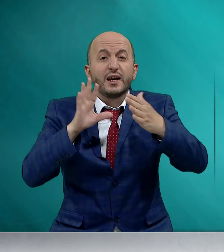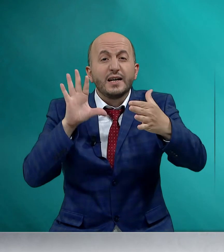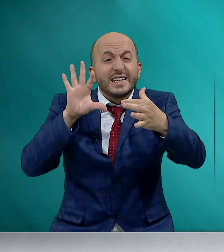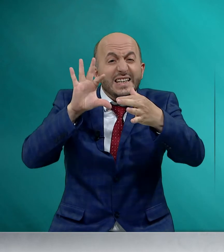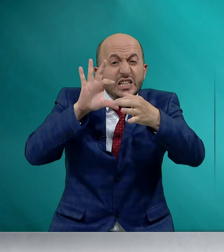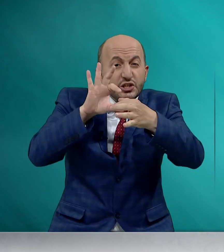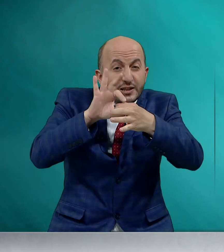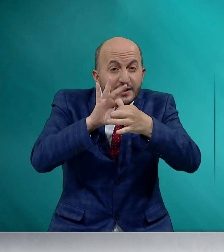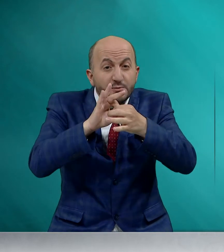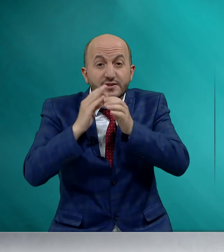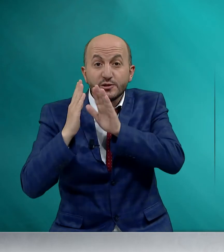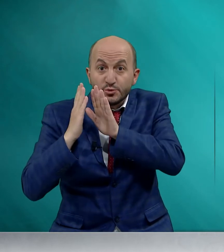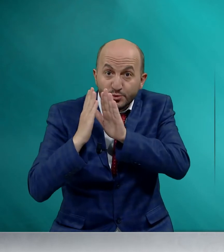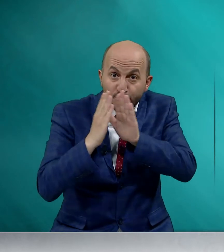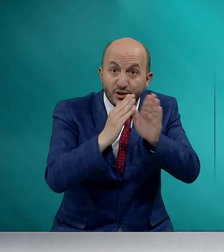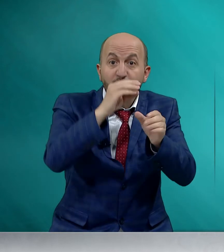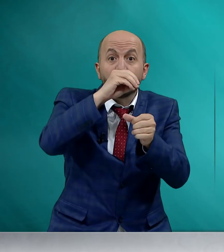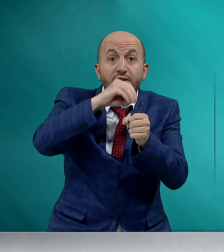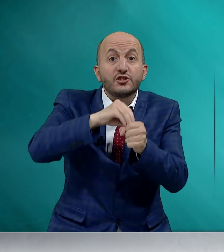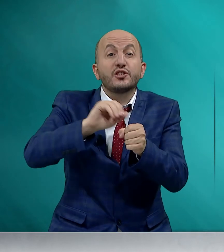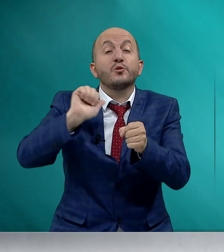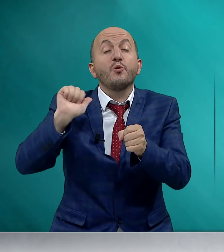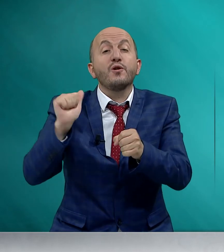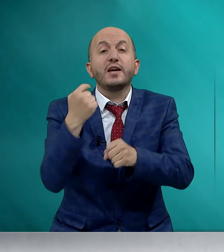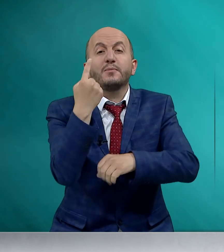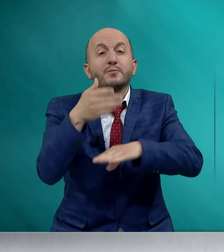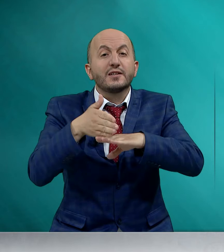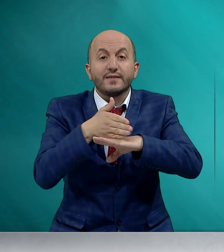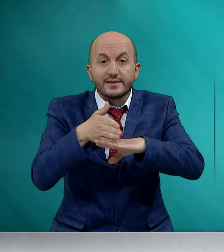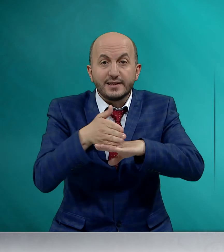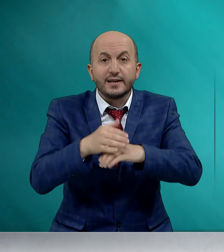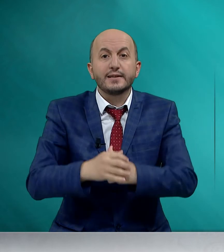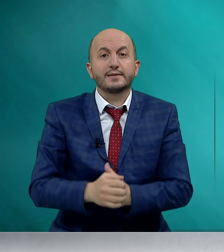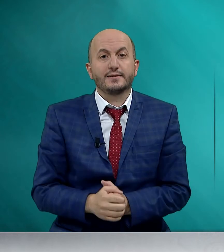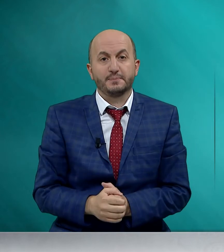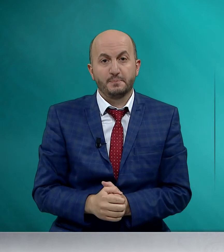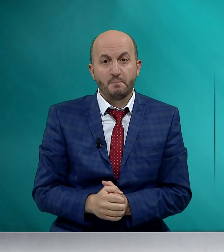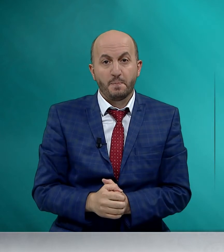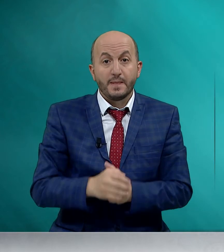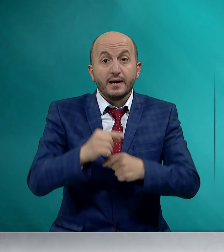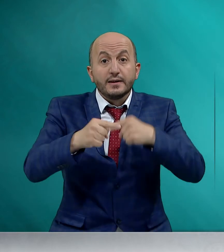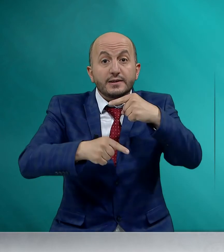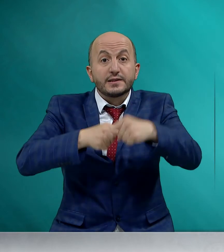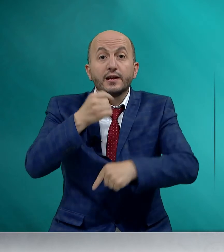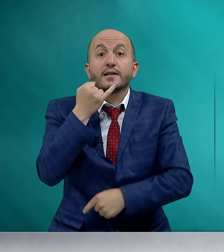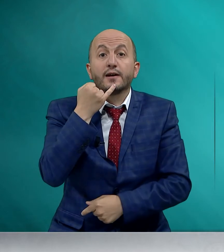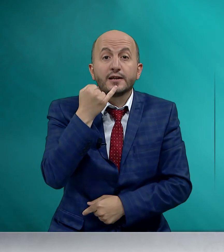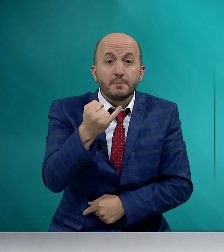ilişkilerimizi sürdürebilmek için önemli bir vesiledir. Sıla-i Rahim,